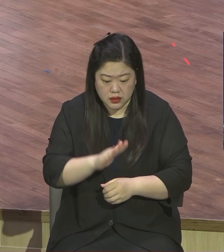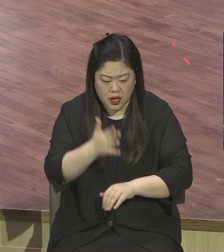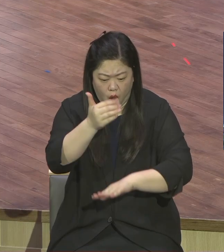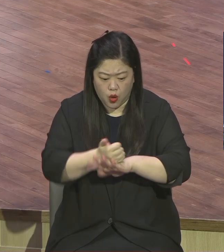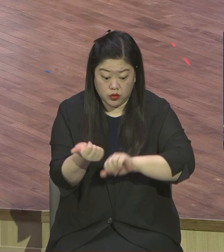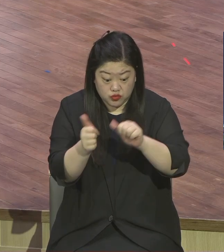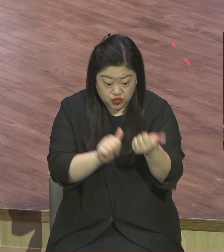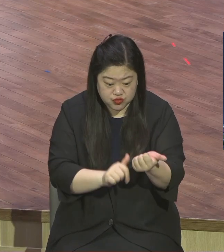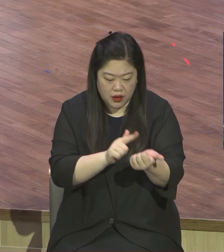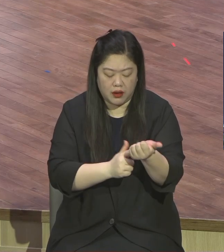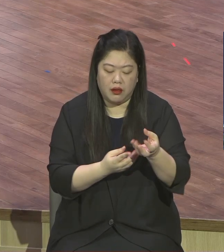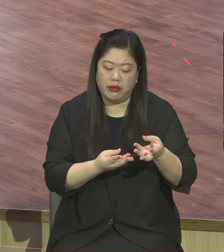영혼이 삽니다.